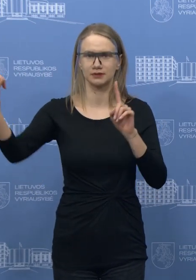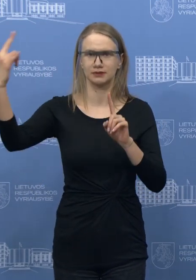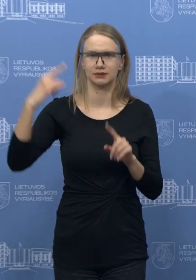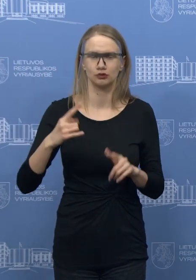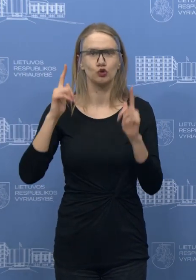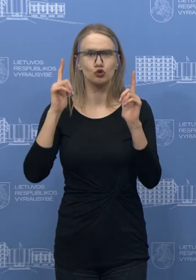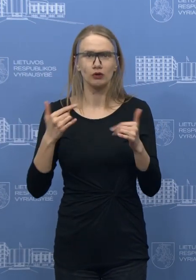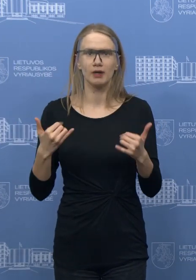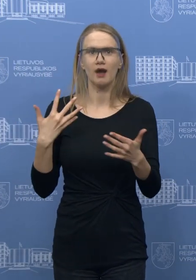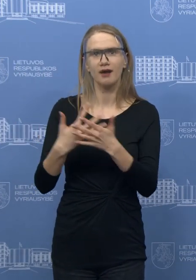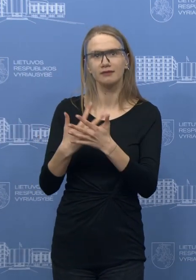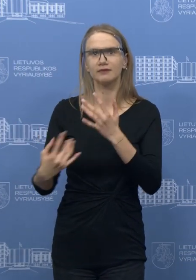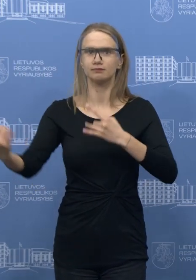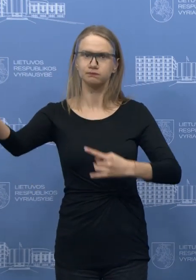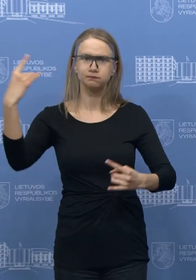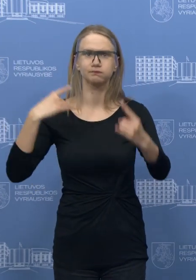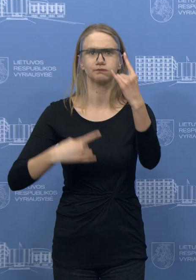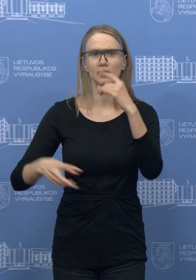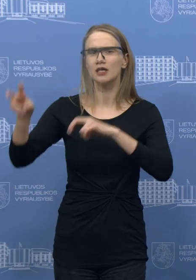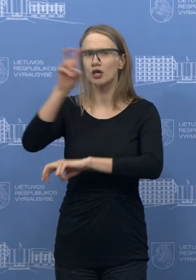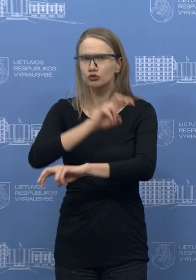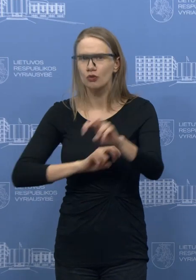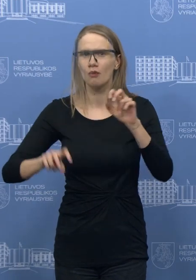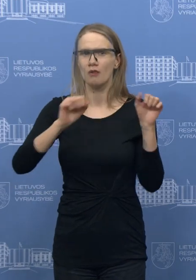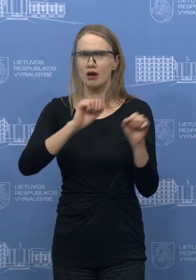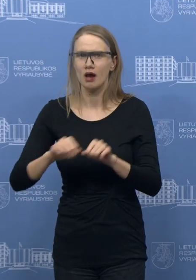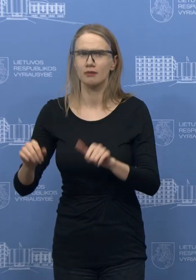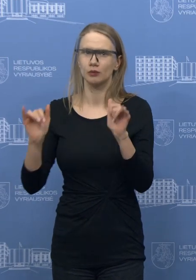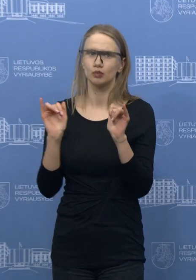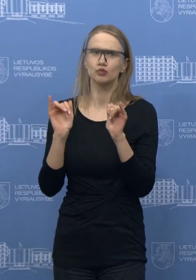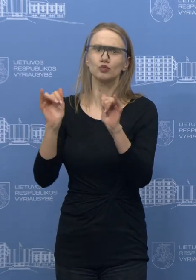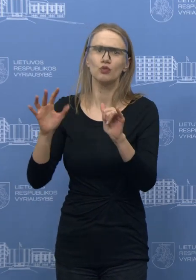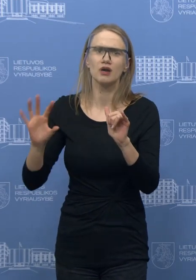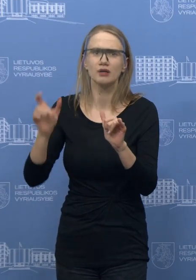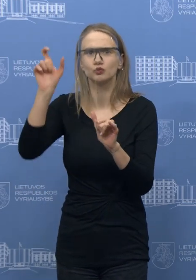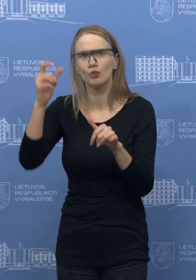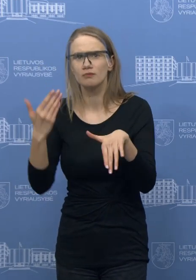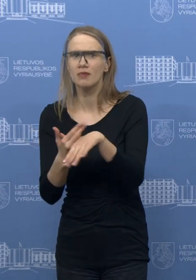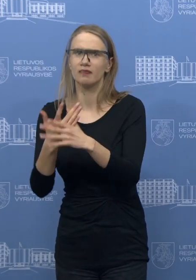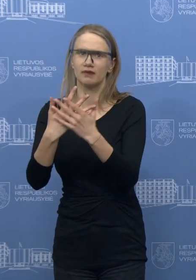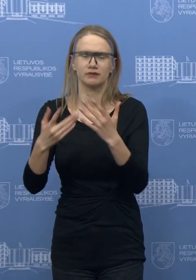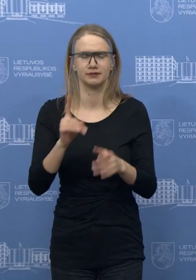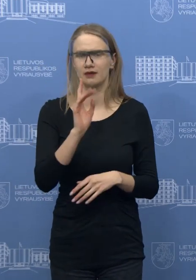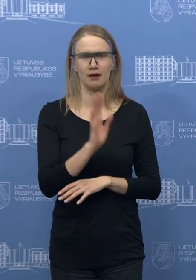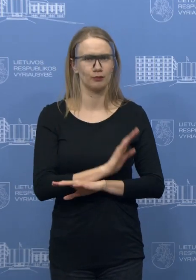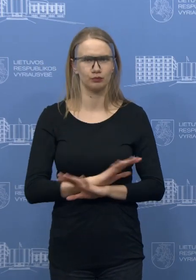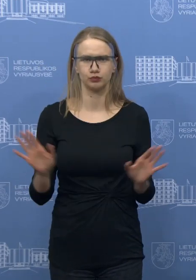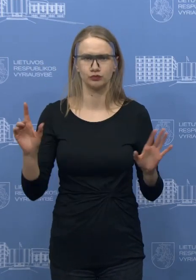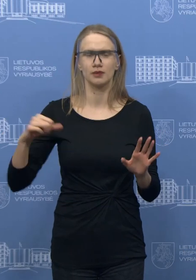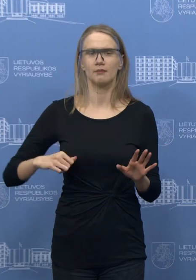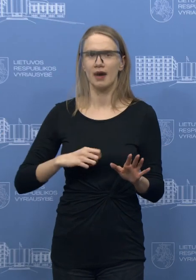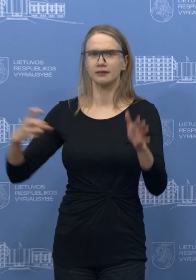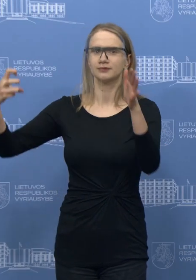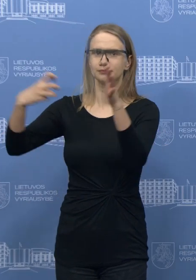proaktivios pozicijos, ką darėme iki šiol, iškodami galimybių, sutiekdami galimybės sugrįžti tikrai netaikysime.